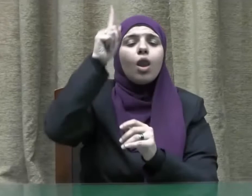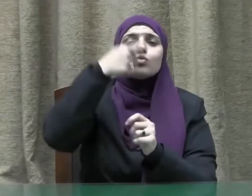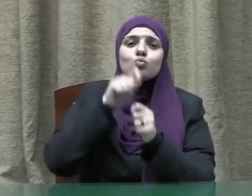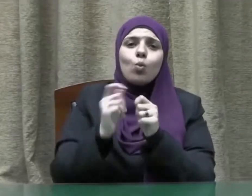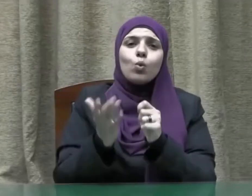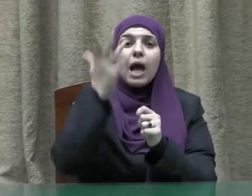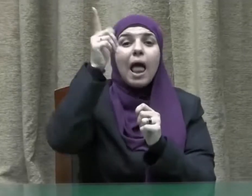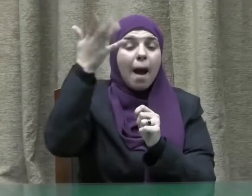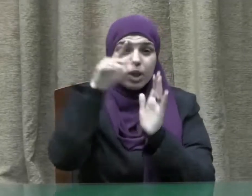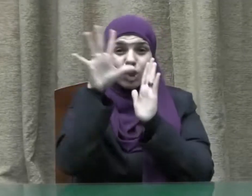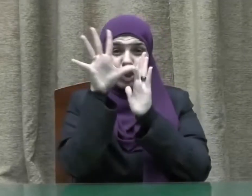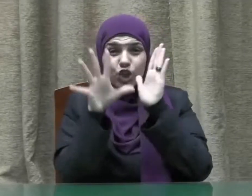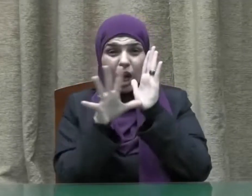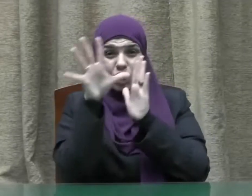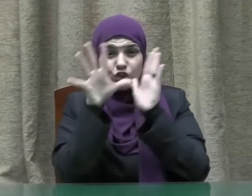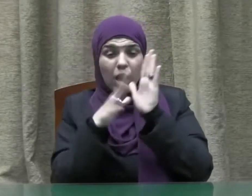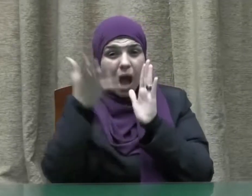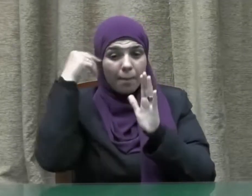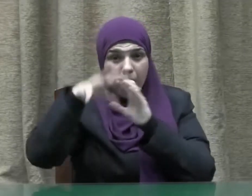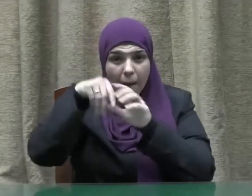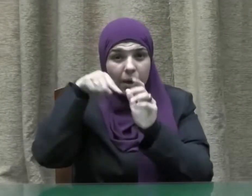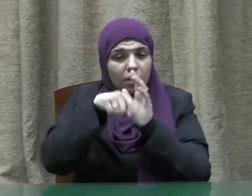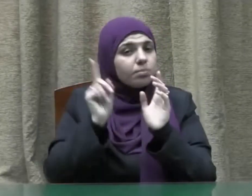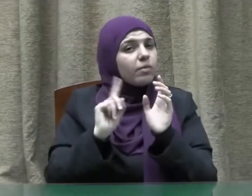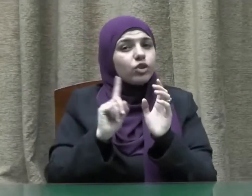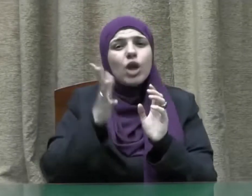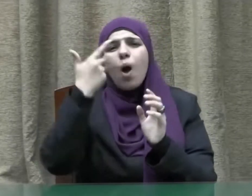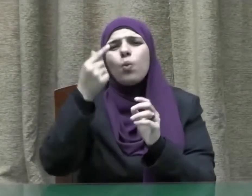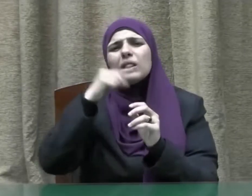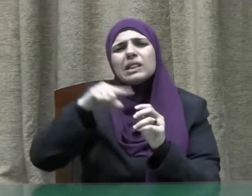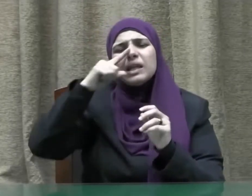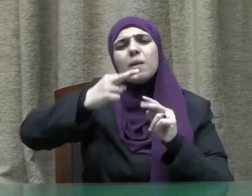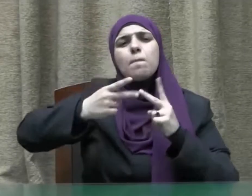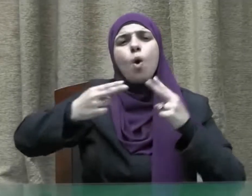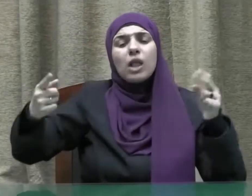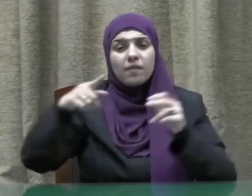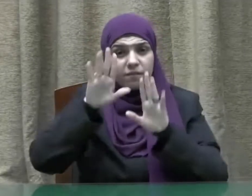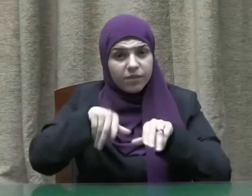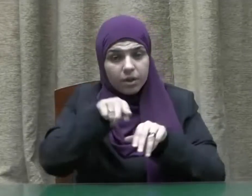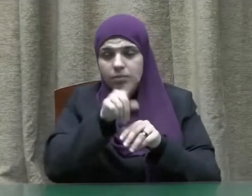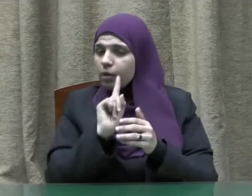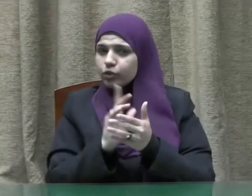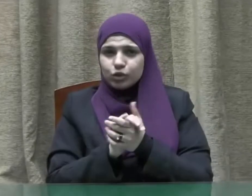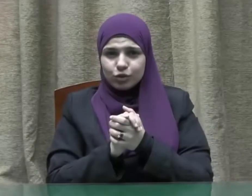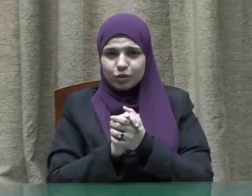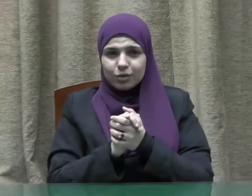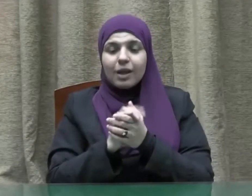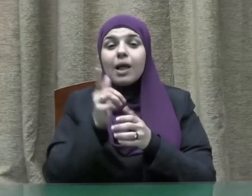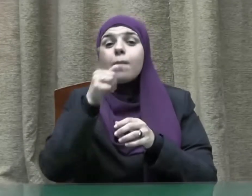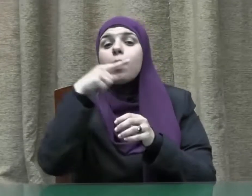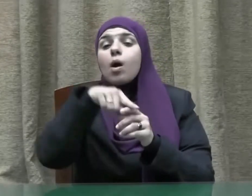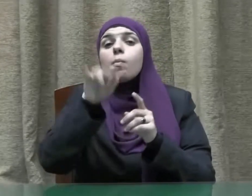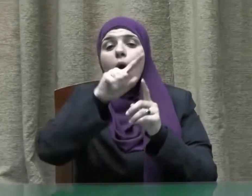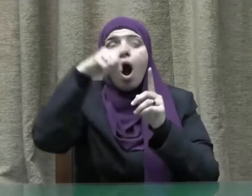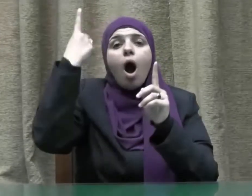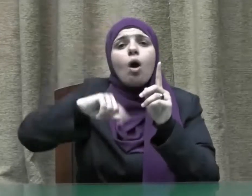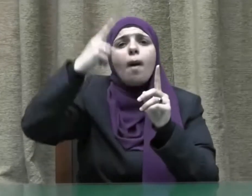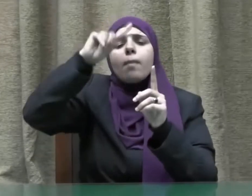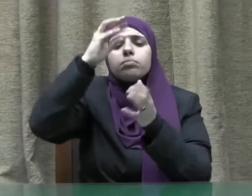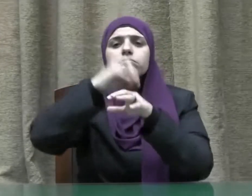في أي شريعة من الشرائع أو ملة من الملل وهي محرمات